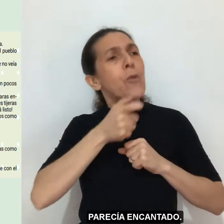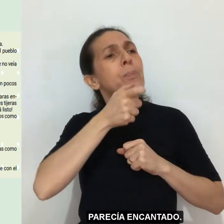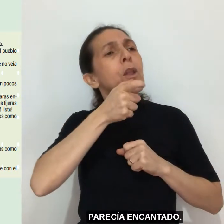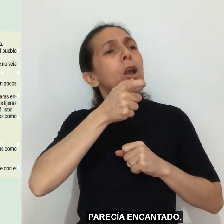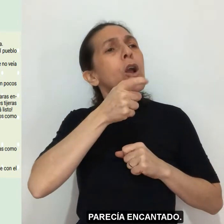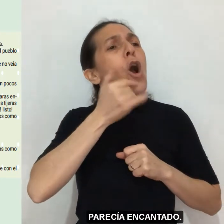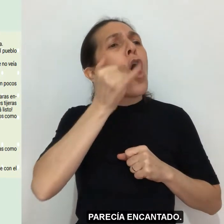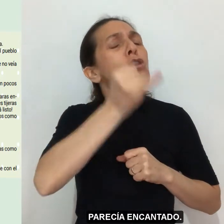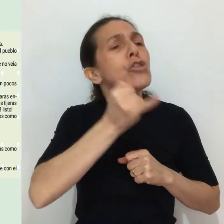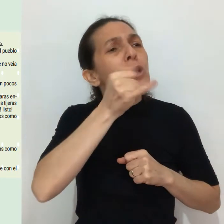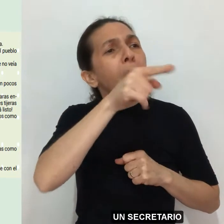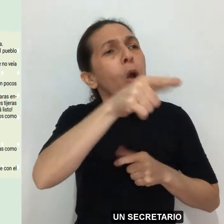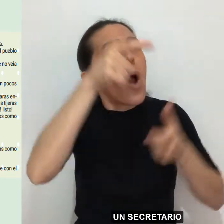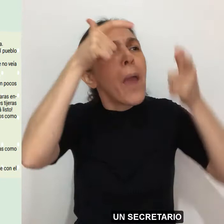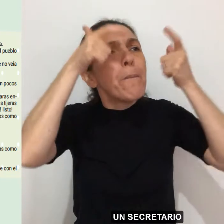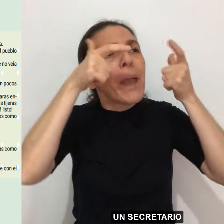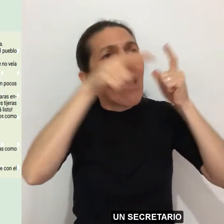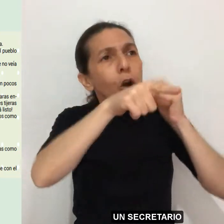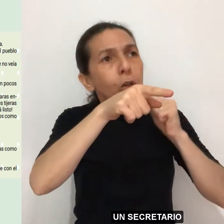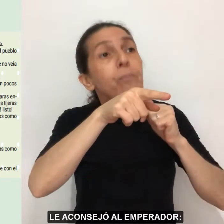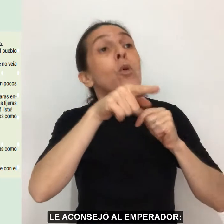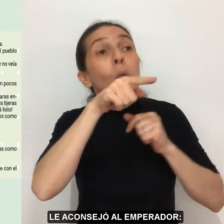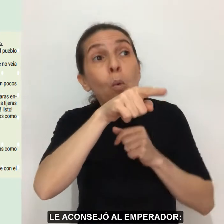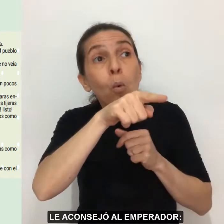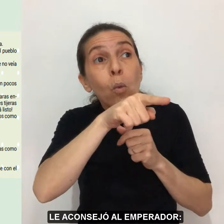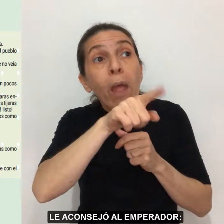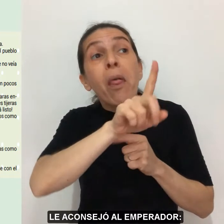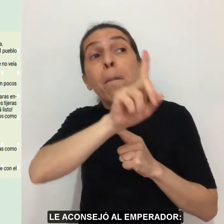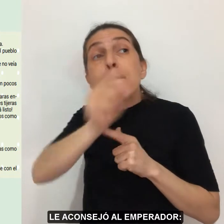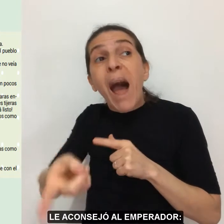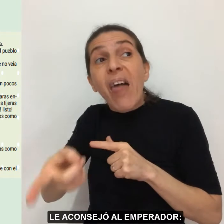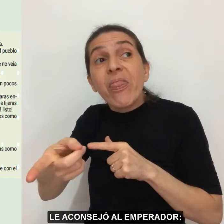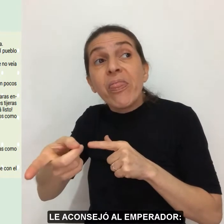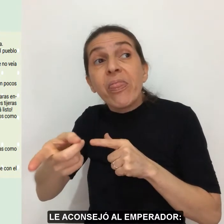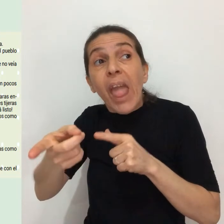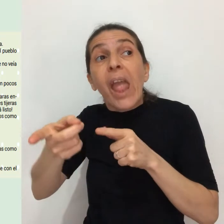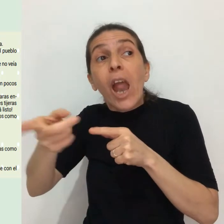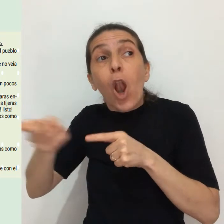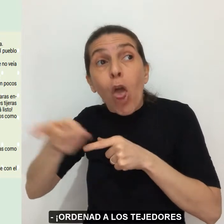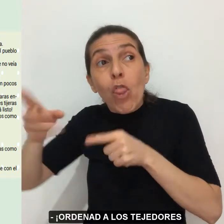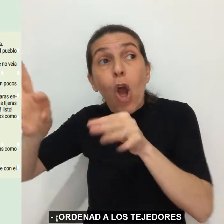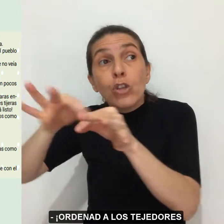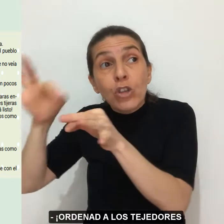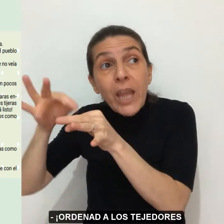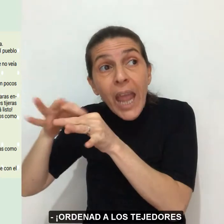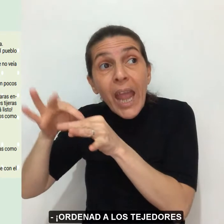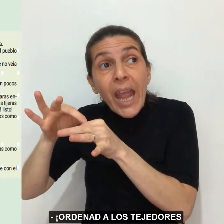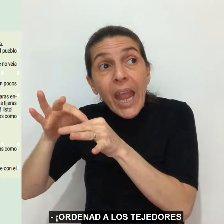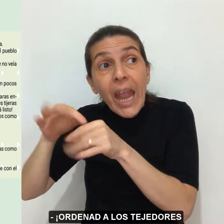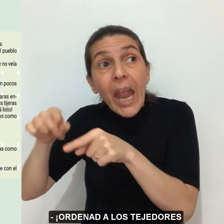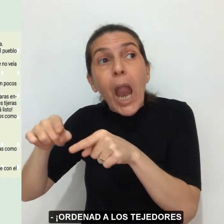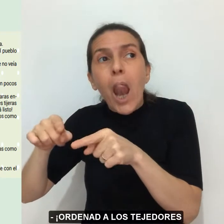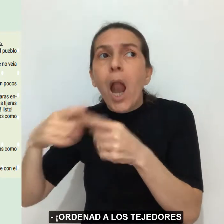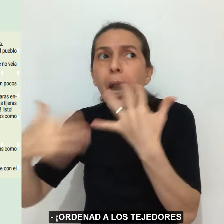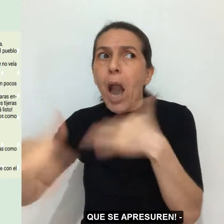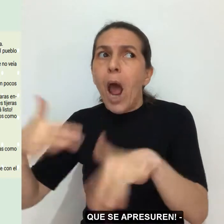encantado. Un secretario le aconsejó al emperador. —Ordénad a los tejedores que se